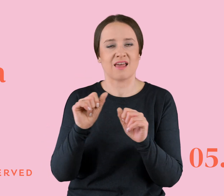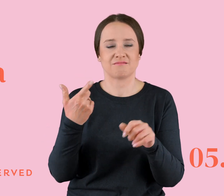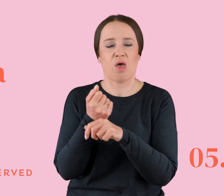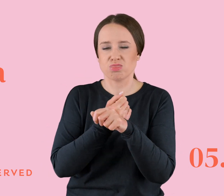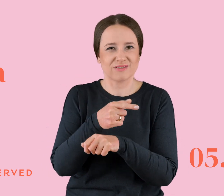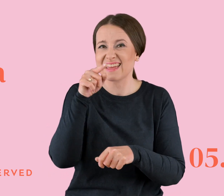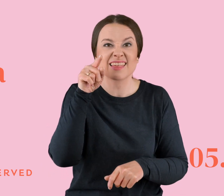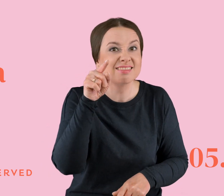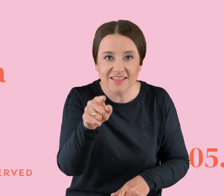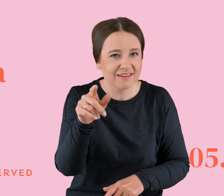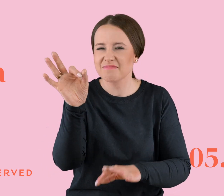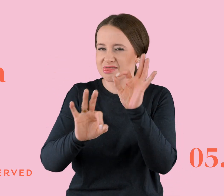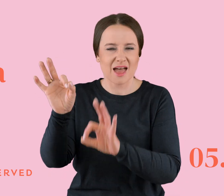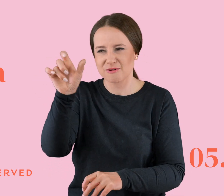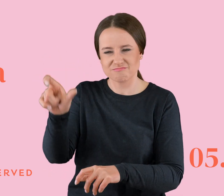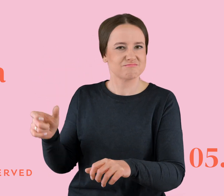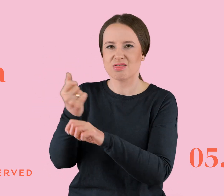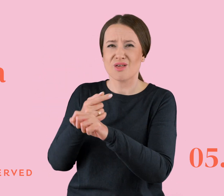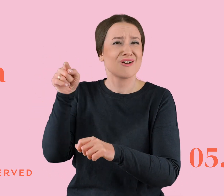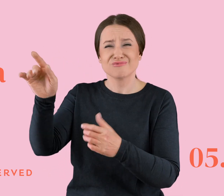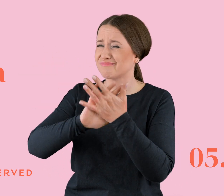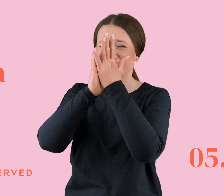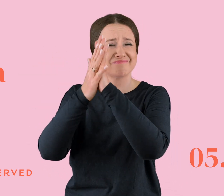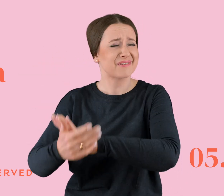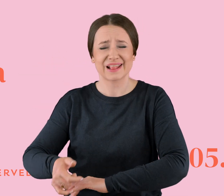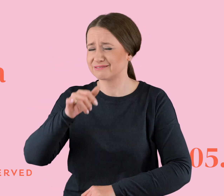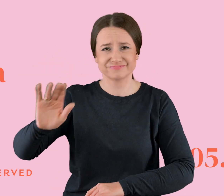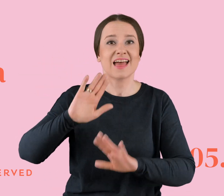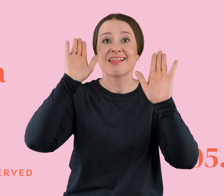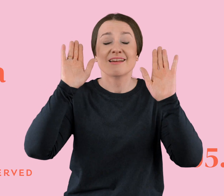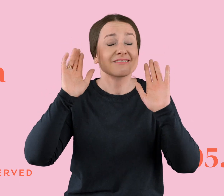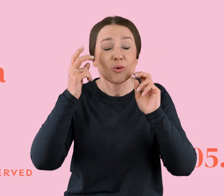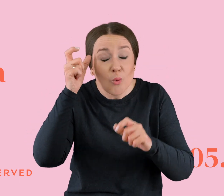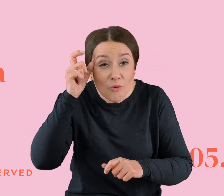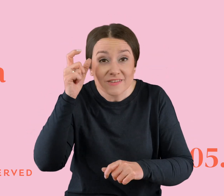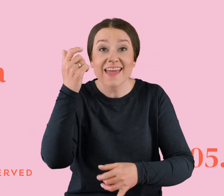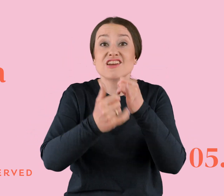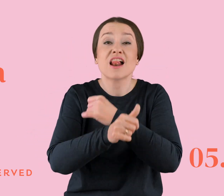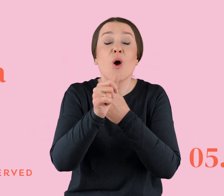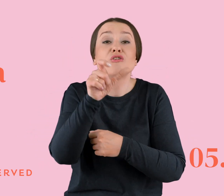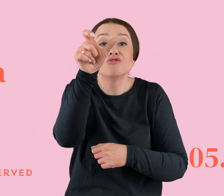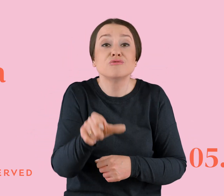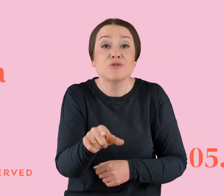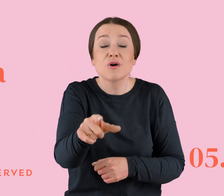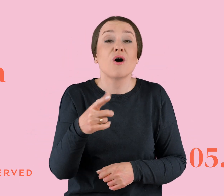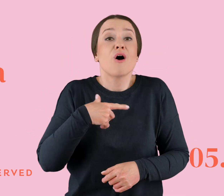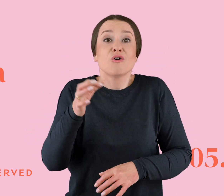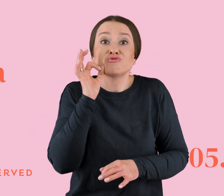naprawisz żadnej toksyny. Toksyny się nie zmieniają. Zwłaszcza w ogóle przez takich dobrych ludzi jak ty. Jeżeli musisz ukrywać fakt, że się